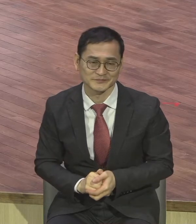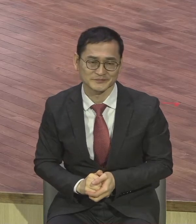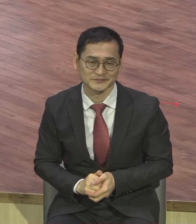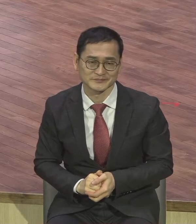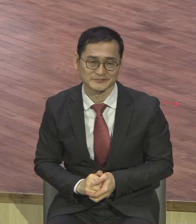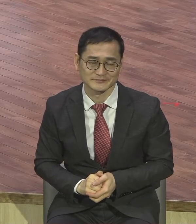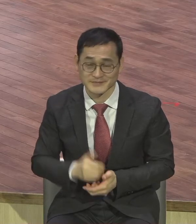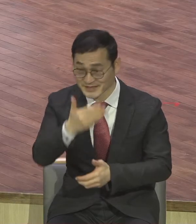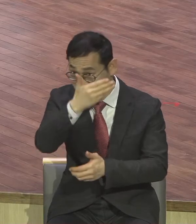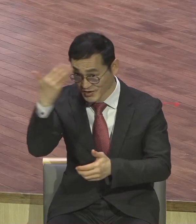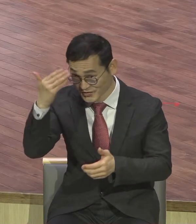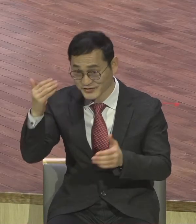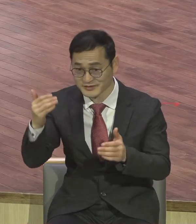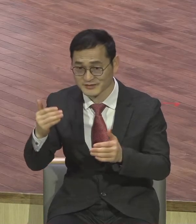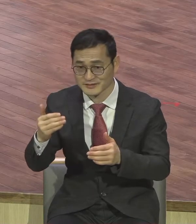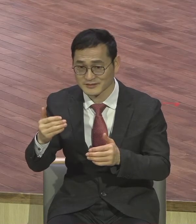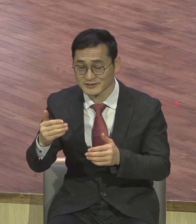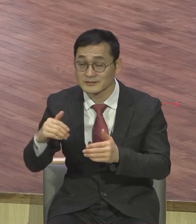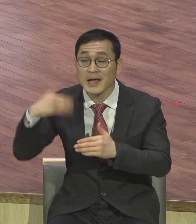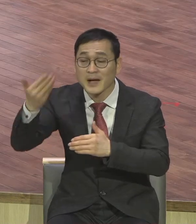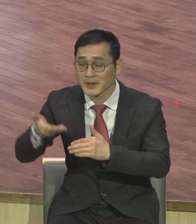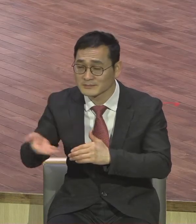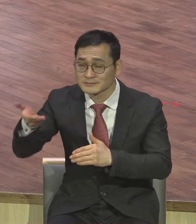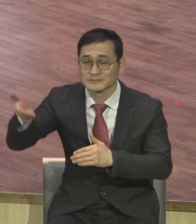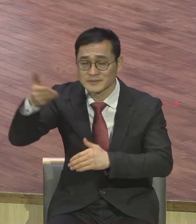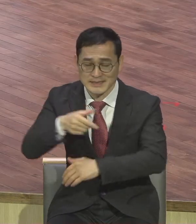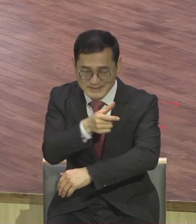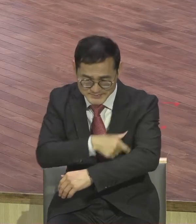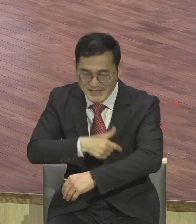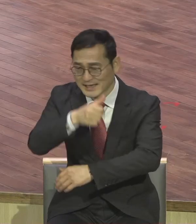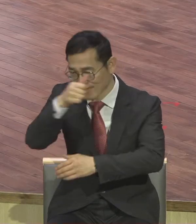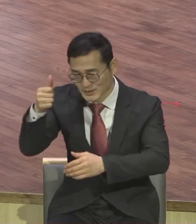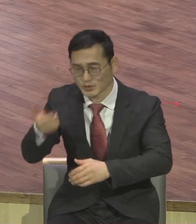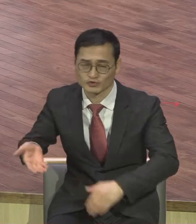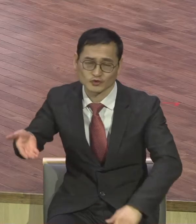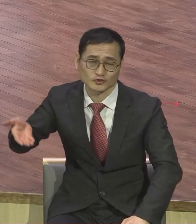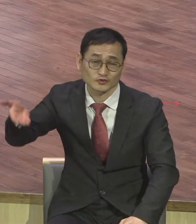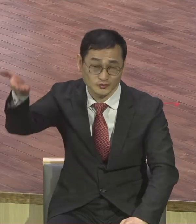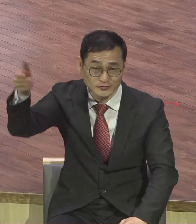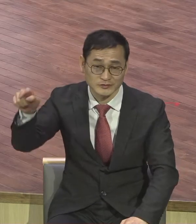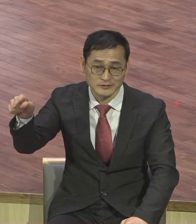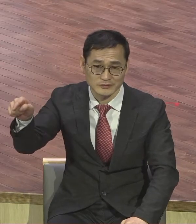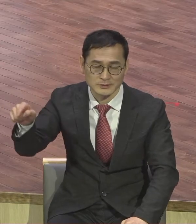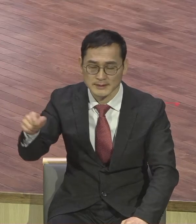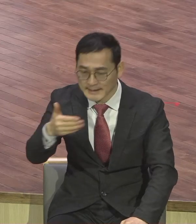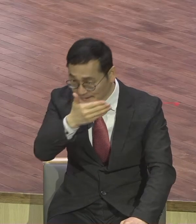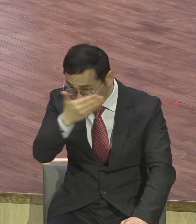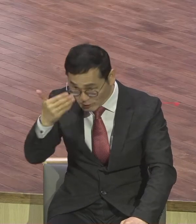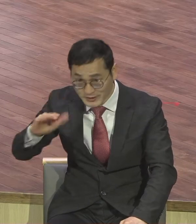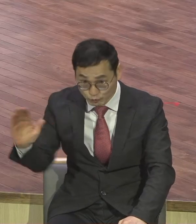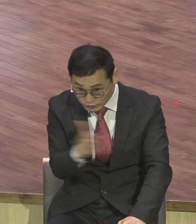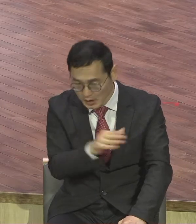바로 장로 되잖아요. 바로 중자들이 되는 코스가 되기죠. 그러니까 청년대 훈련을 받는 모습을 보고 너무너무 제가